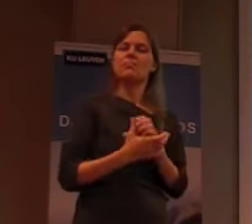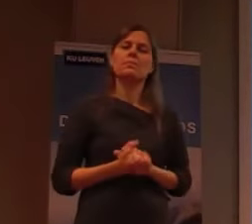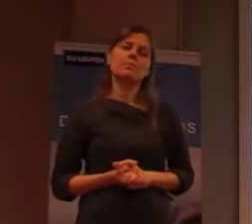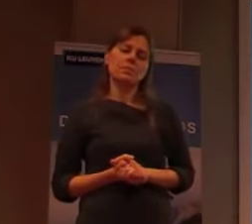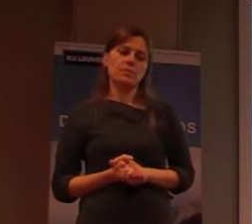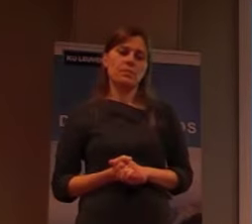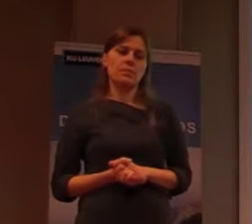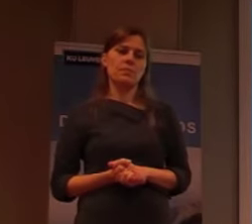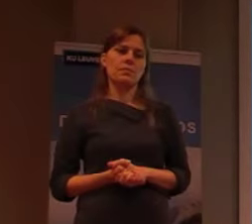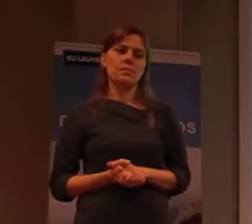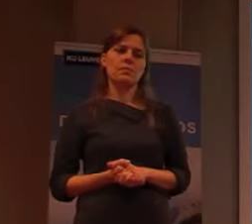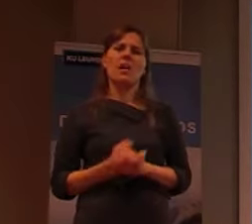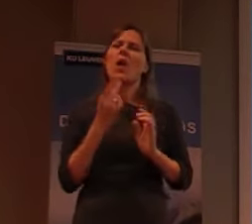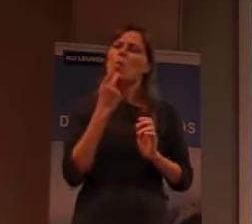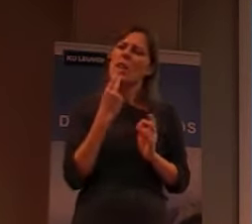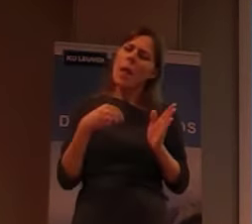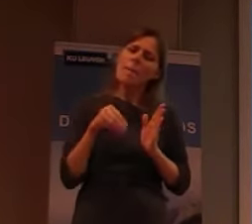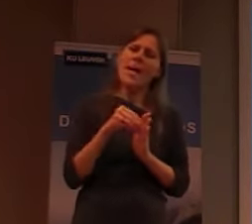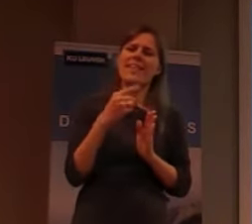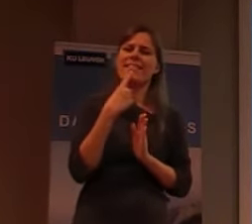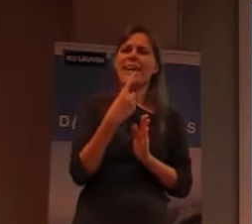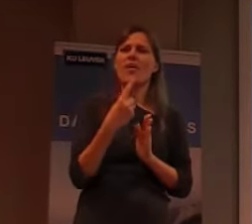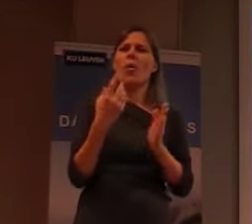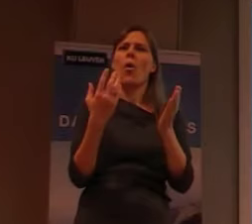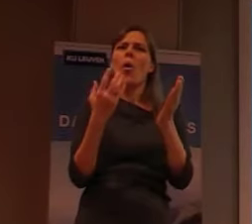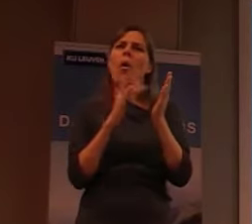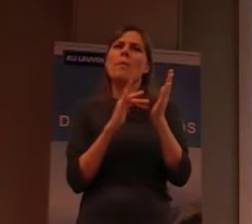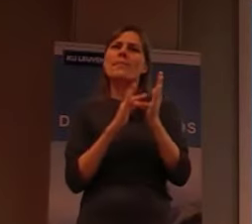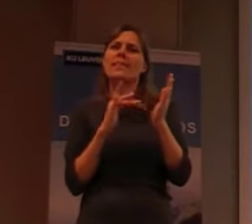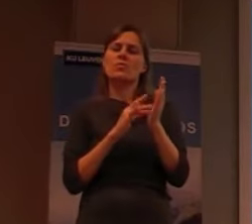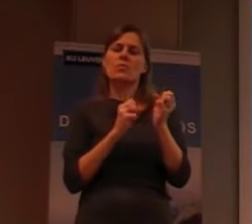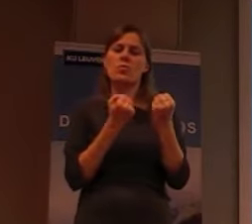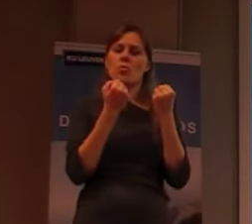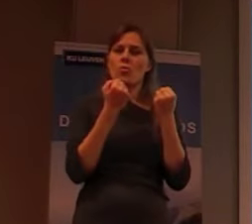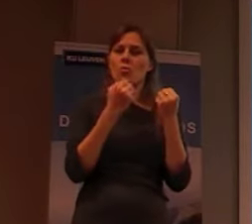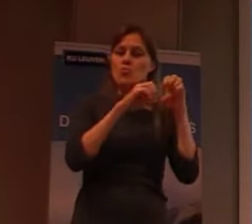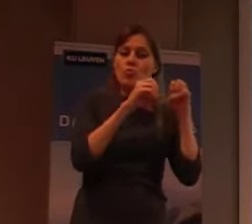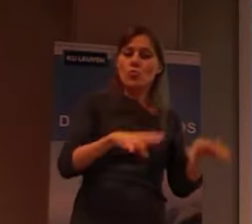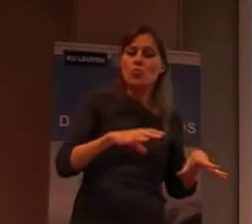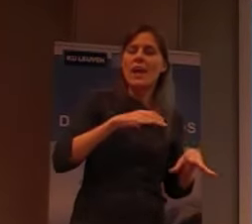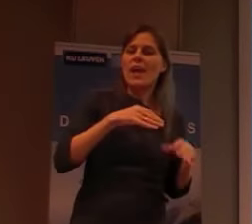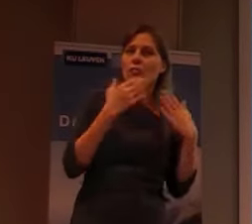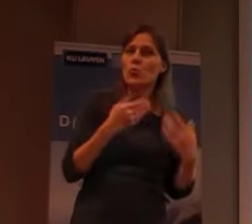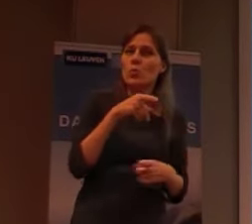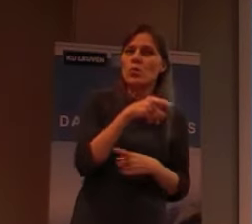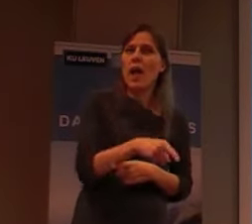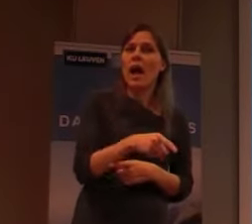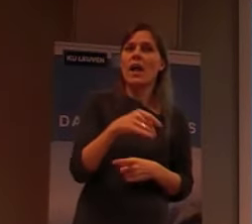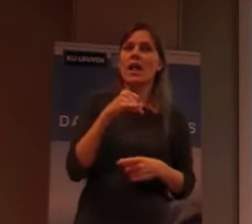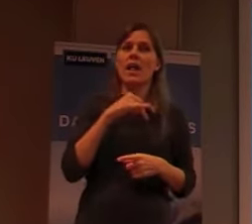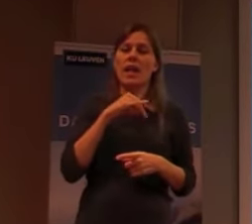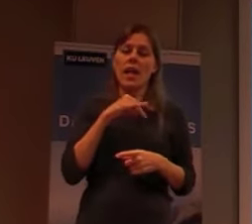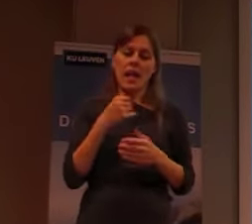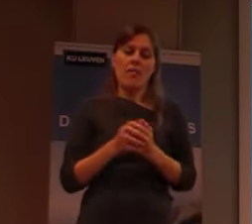ja, ik zou dat even willen zeggen, ook, omdat, de structuur, die je daar nu hebt, is, je hebt het ministerie, van